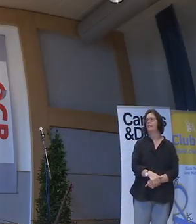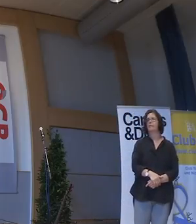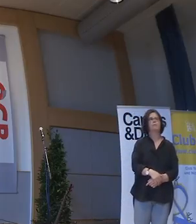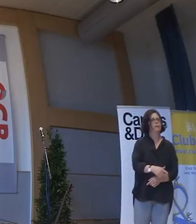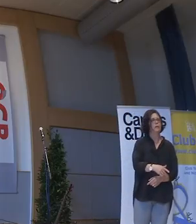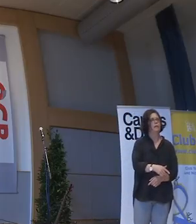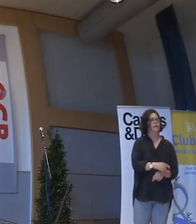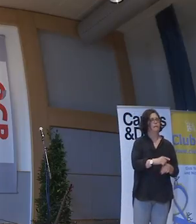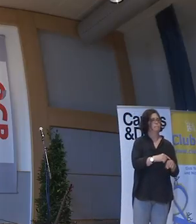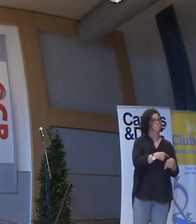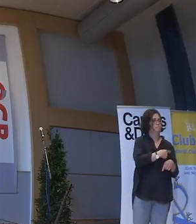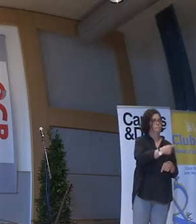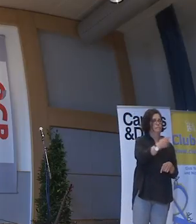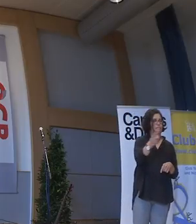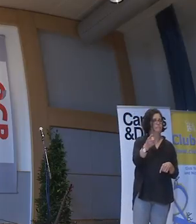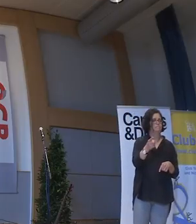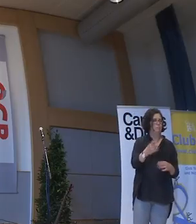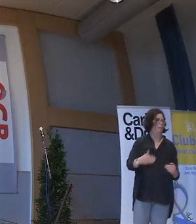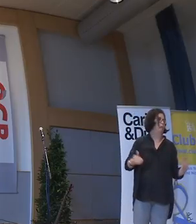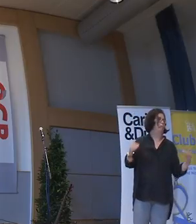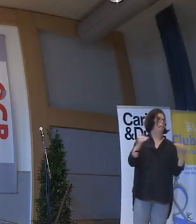da sind wir alle liberal.